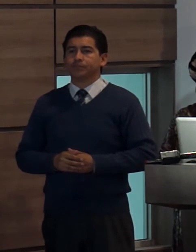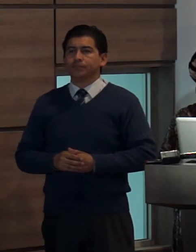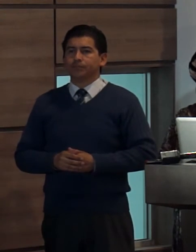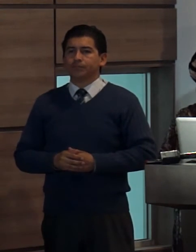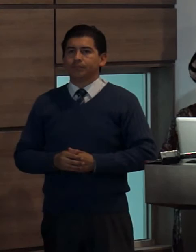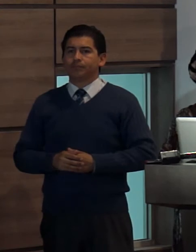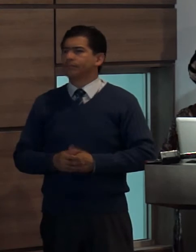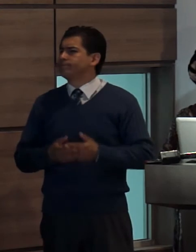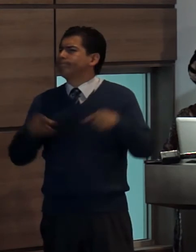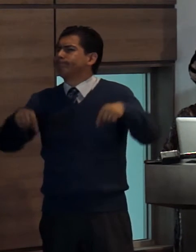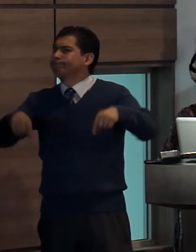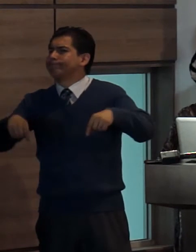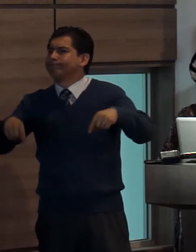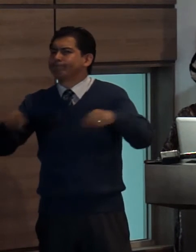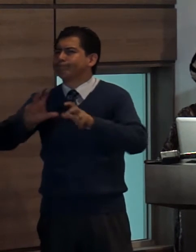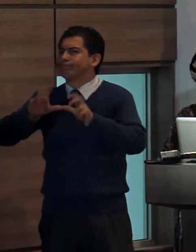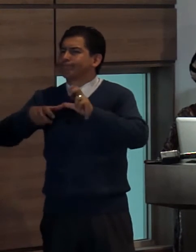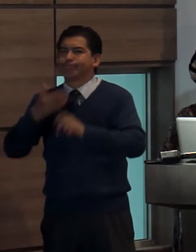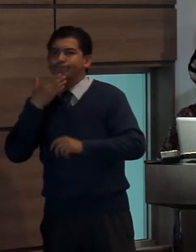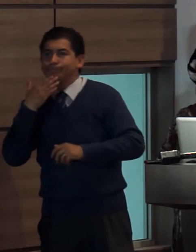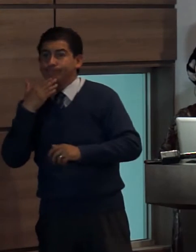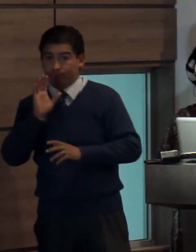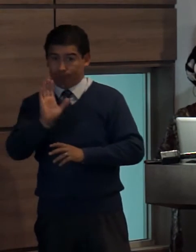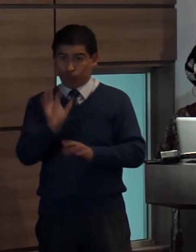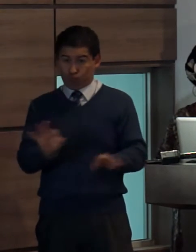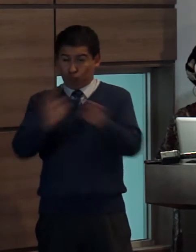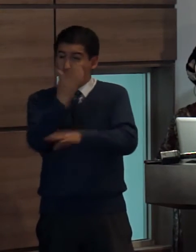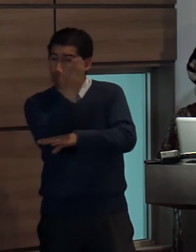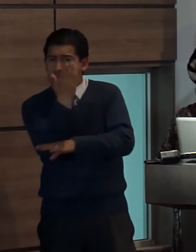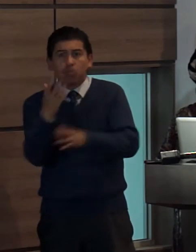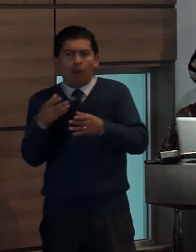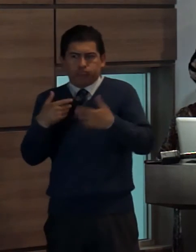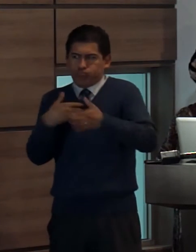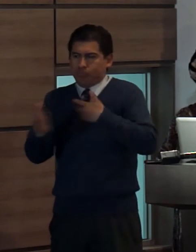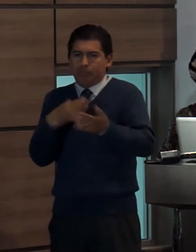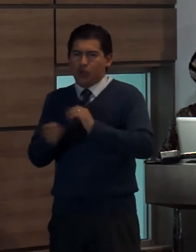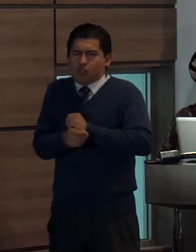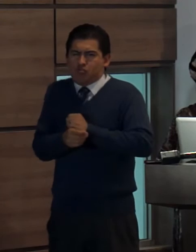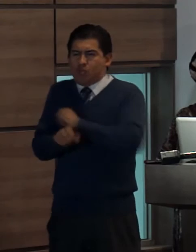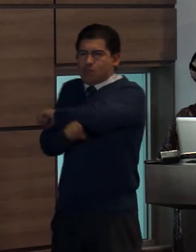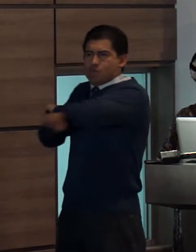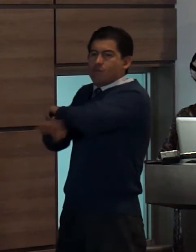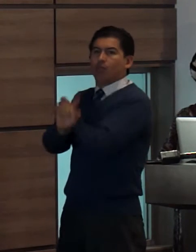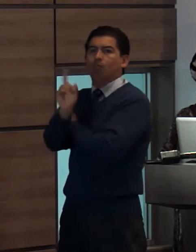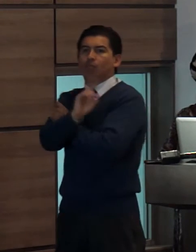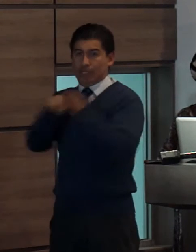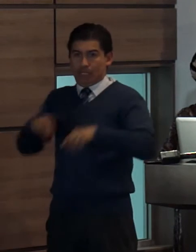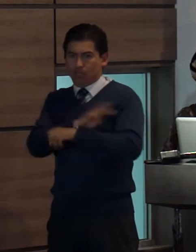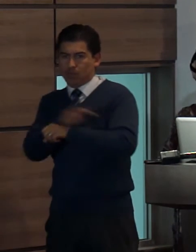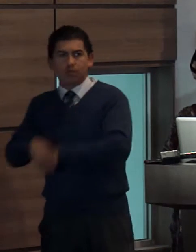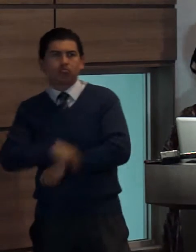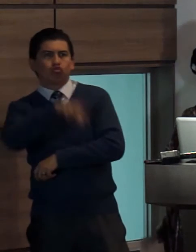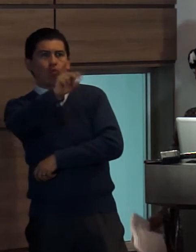nuestro trabajo promueve que la información transmitida por los medios de comunicación mantenga el principio de interés superior